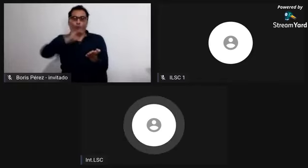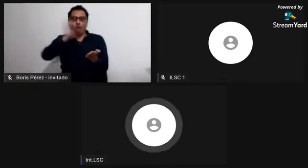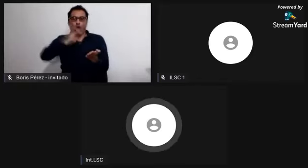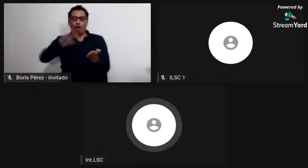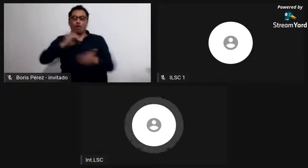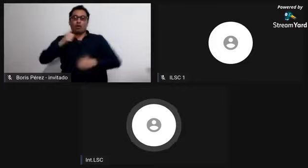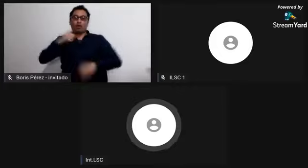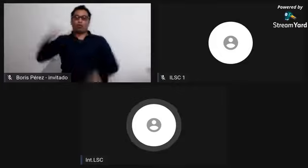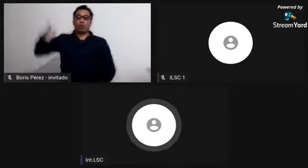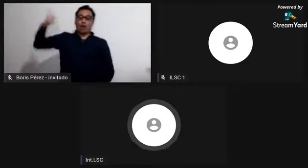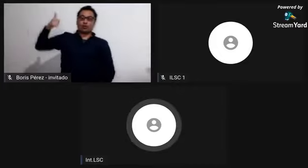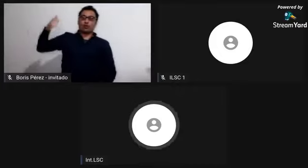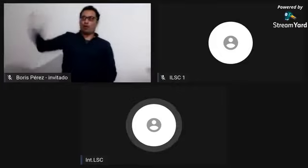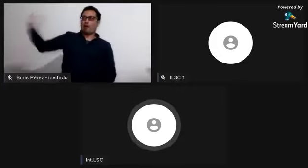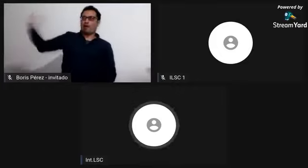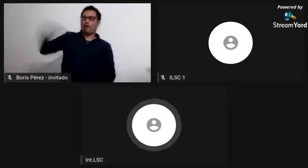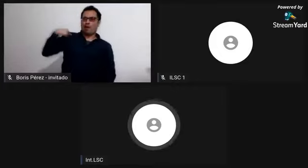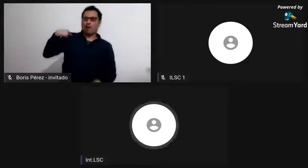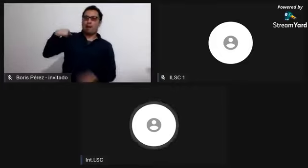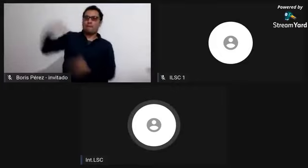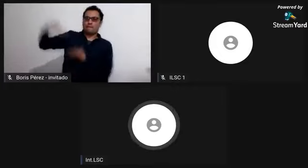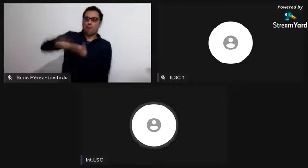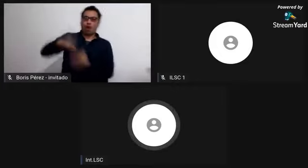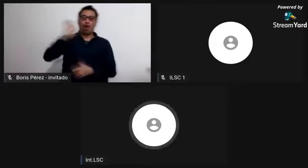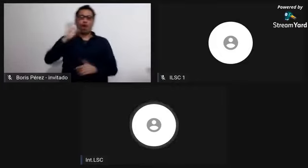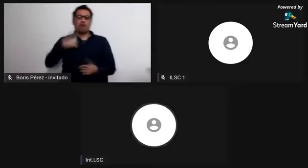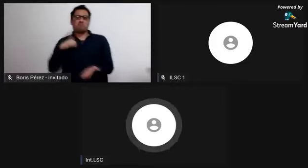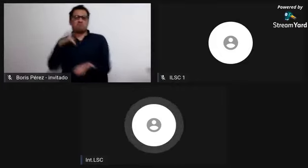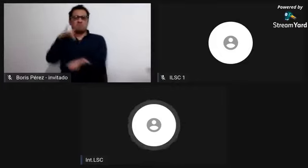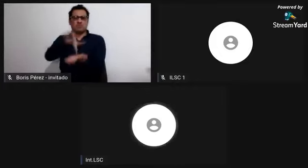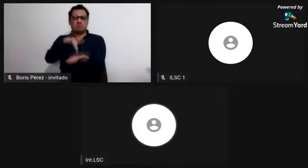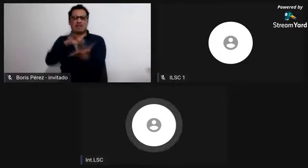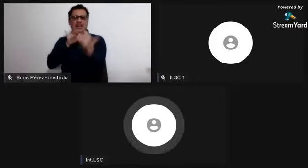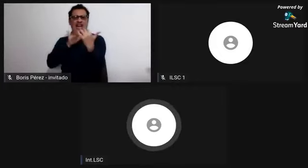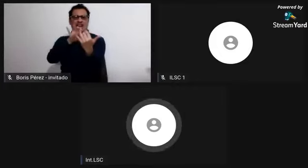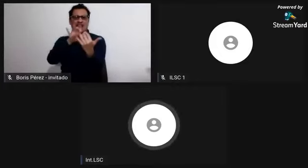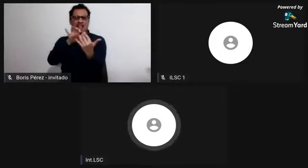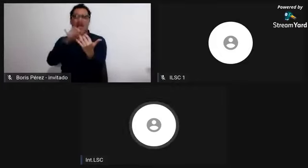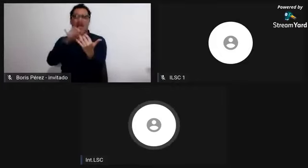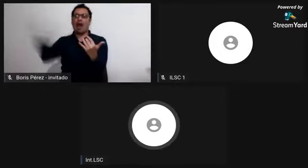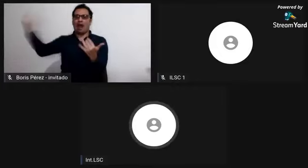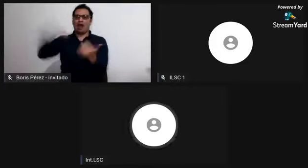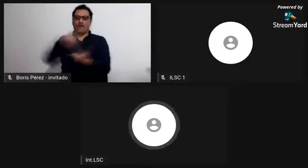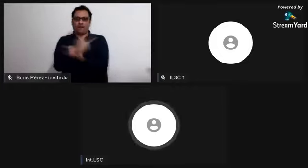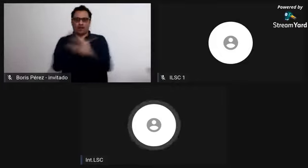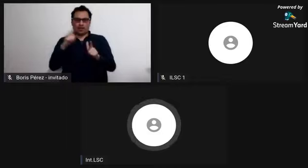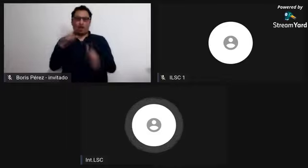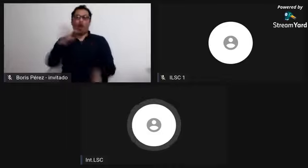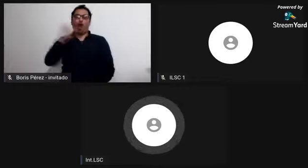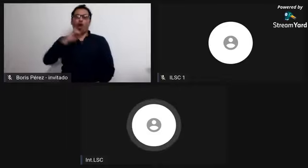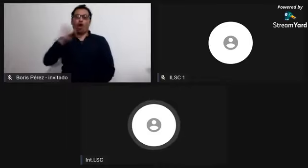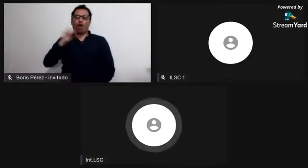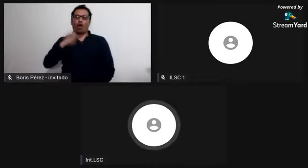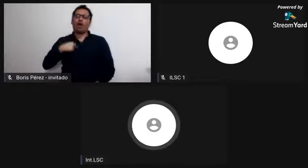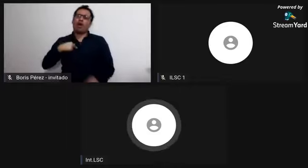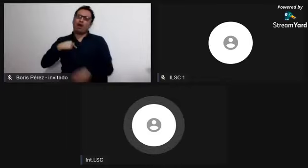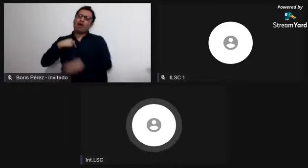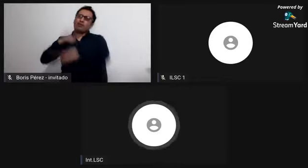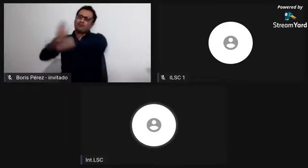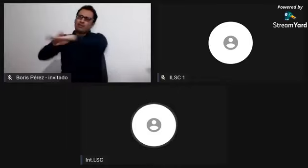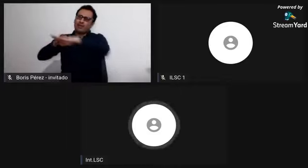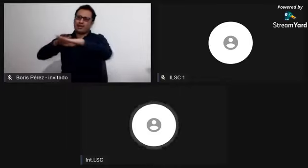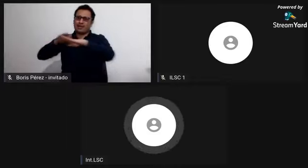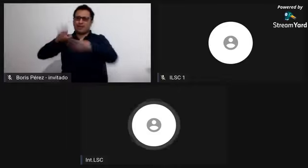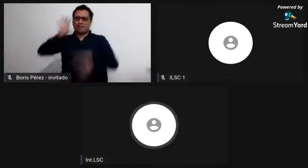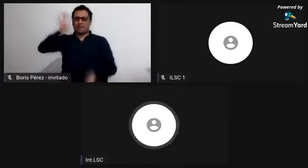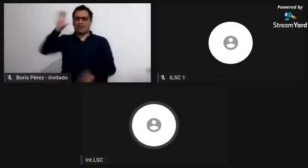este niño también hacía parte de la pertenencia de su amo. Solamente podría conseguir su libertad a partir de